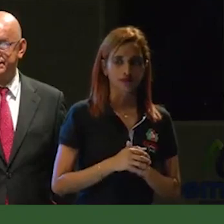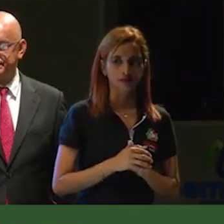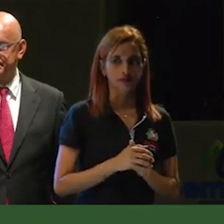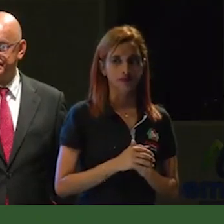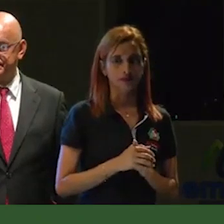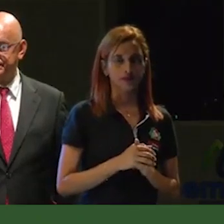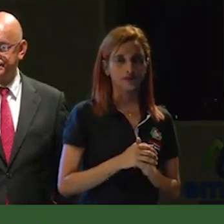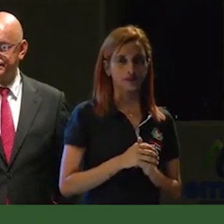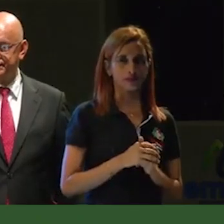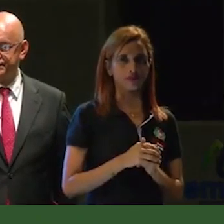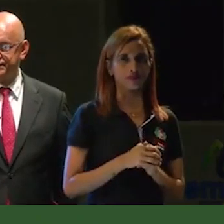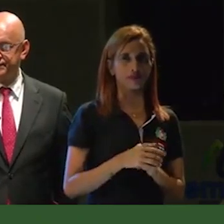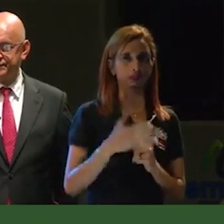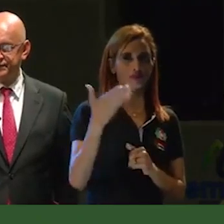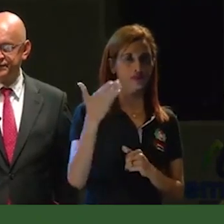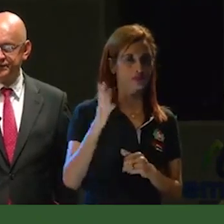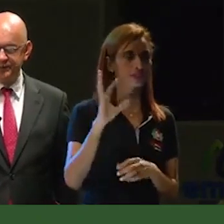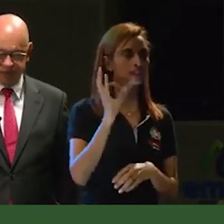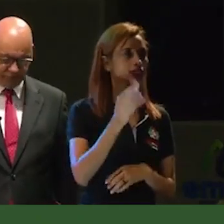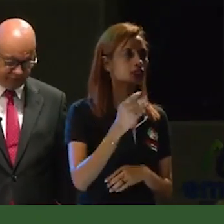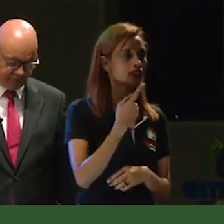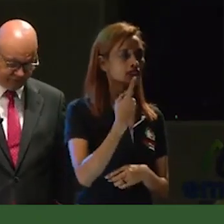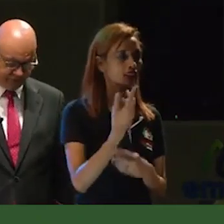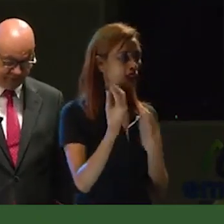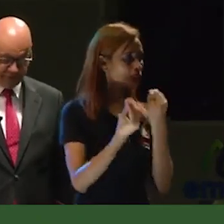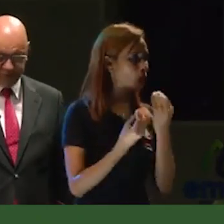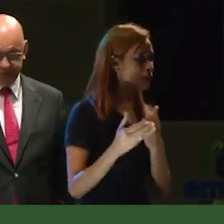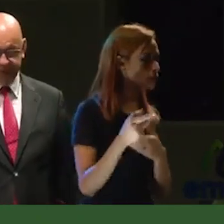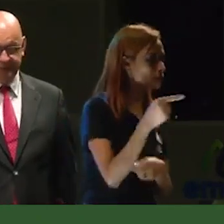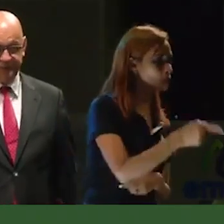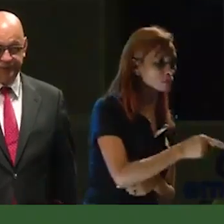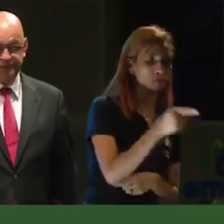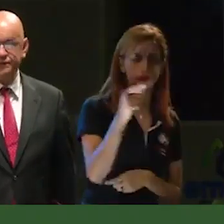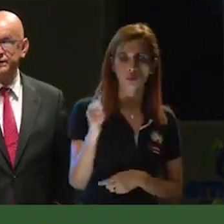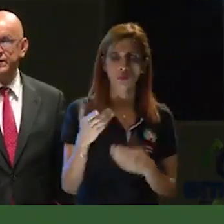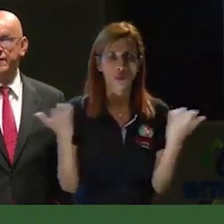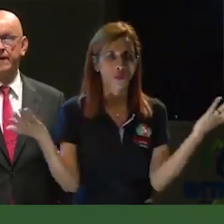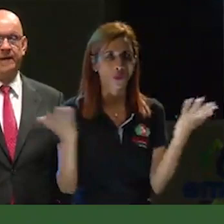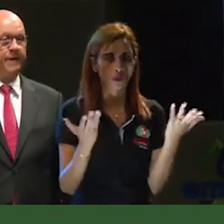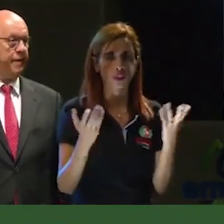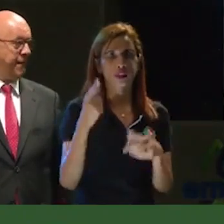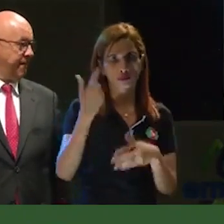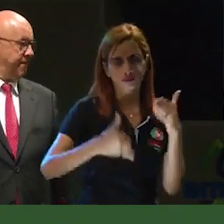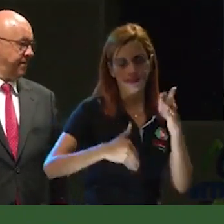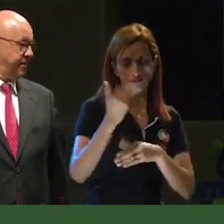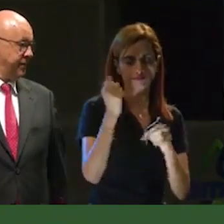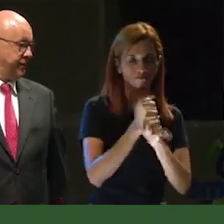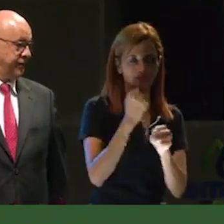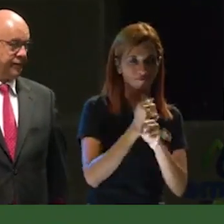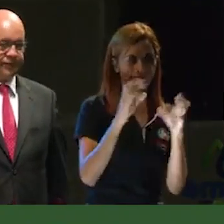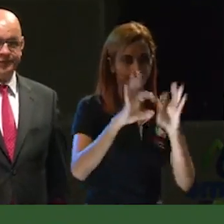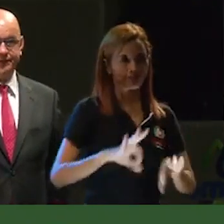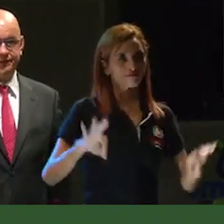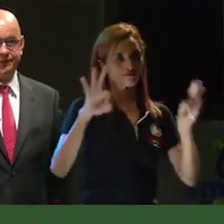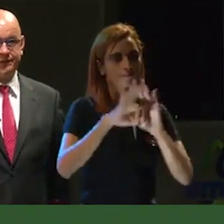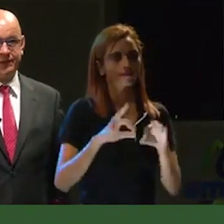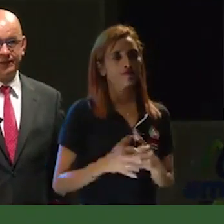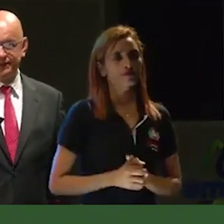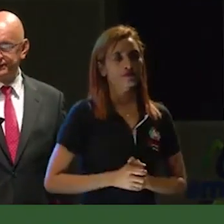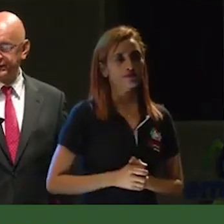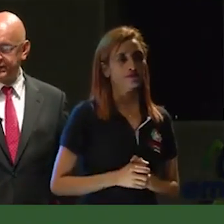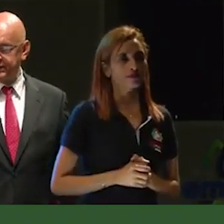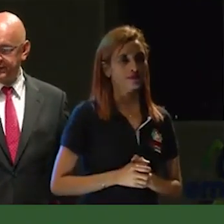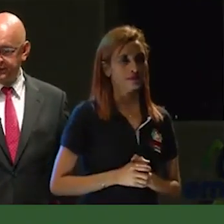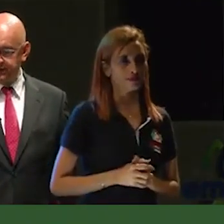decía por dónde teníamos que caminar, empezamos a hacer ese trabajo importante. Y aquí